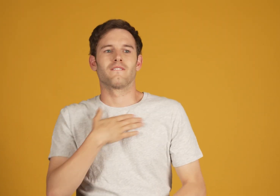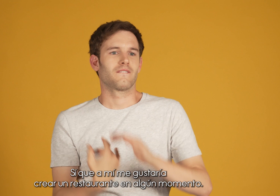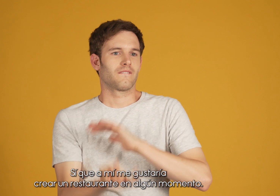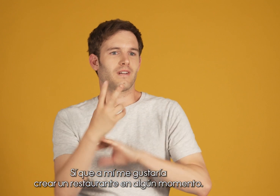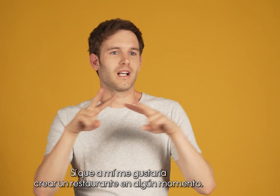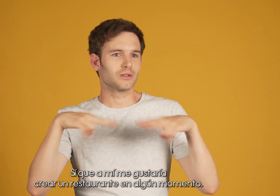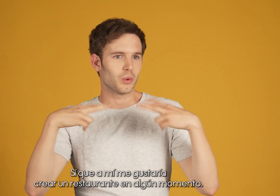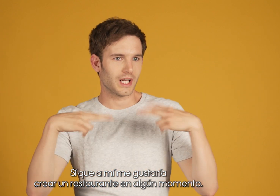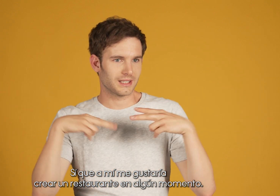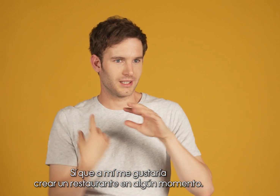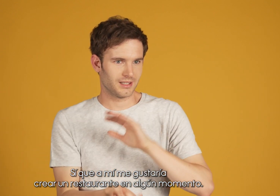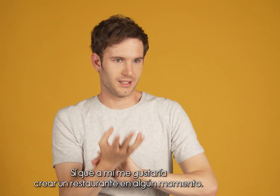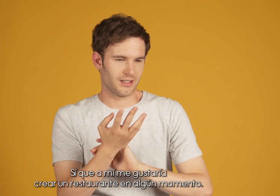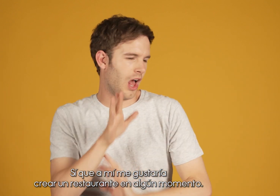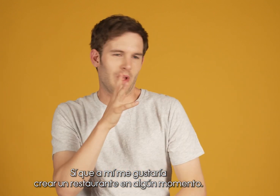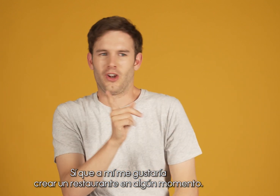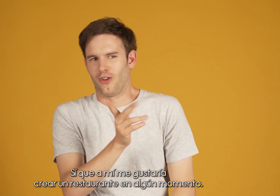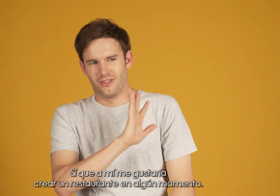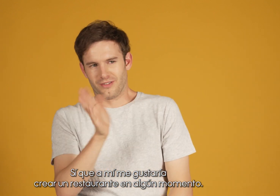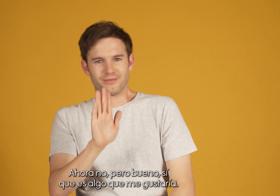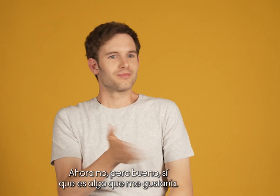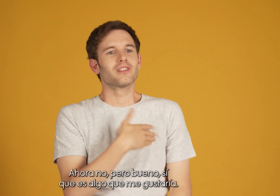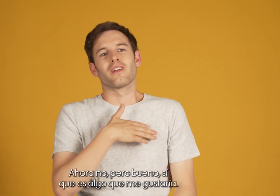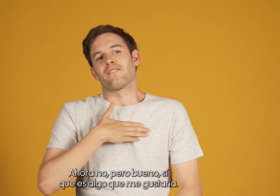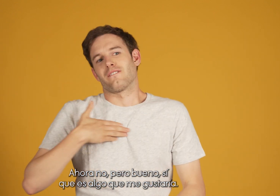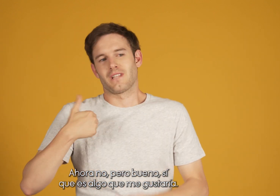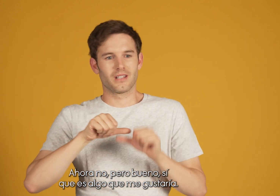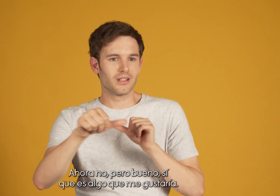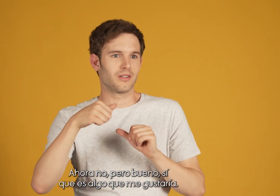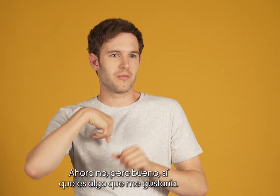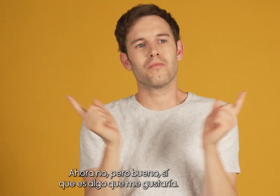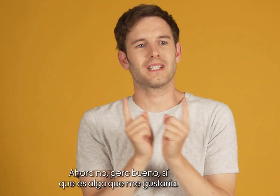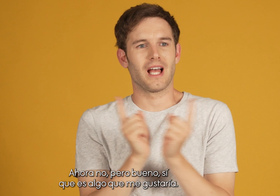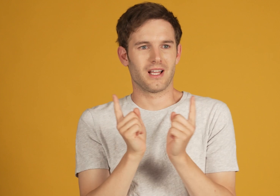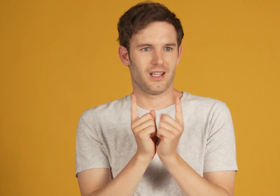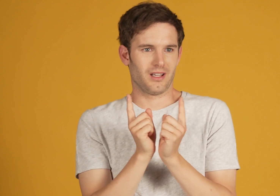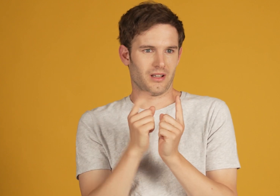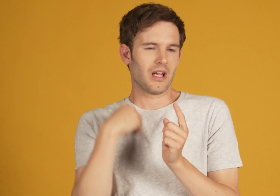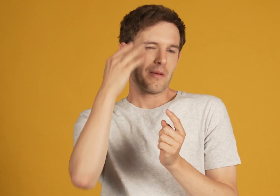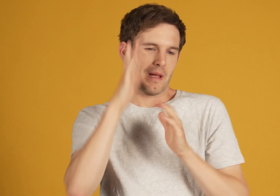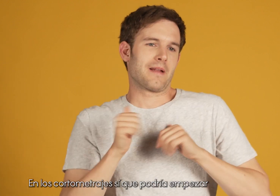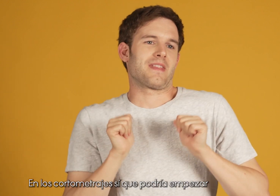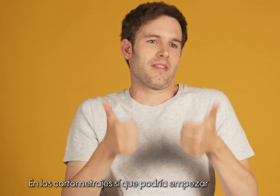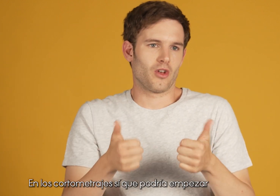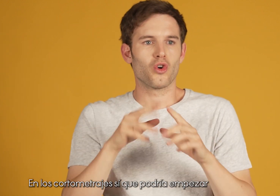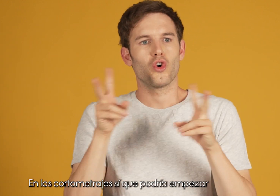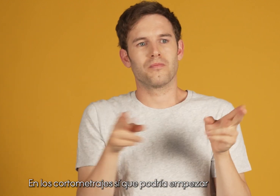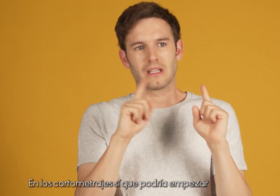Sí que a mí me gustaría crear un restaurante en algún momento. Ahora no, pero bueno, sí que es algo que me gustaría. En los cortometrajes